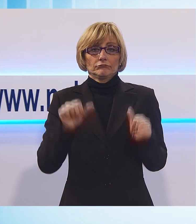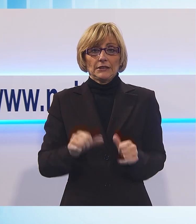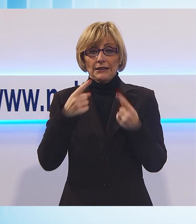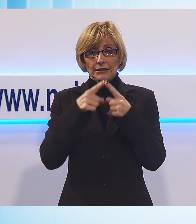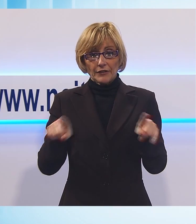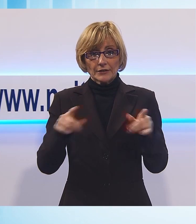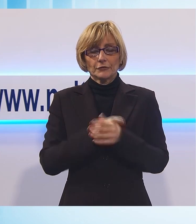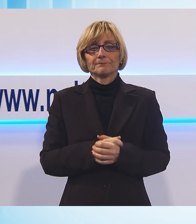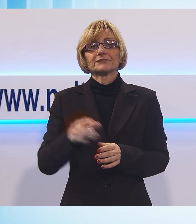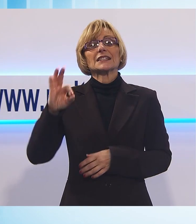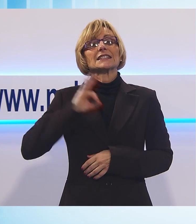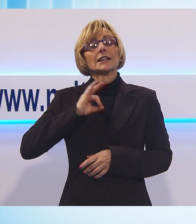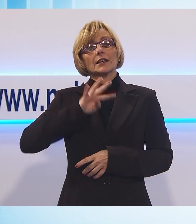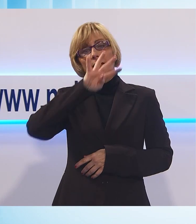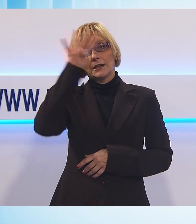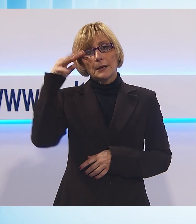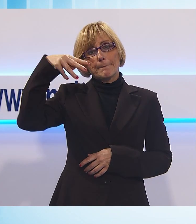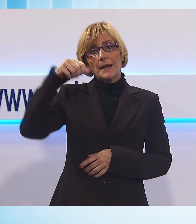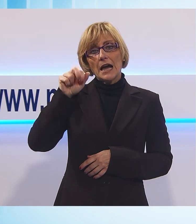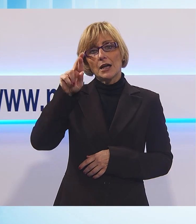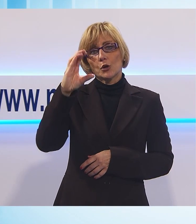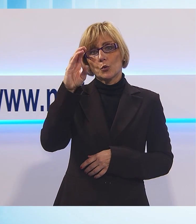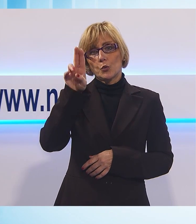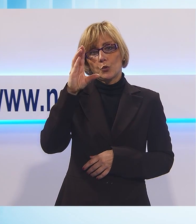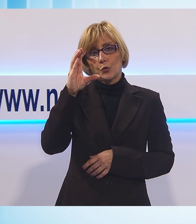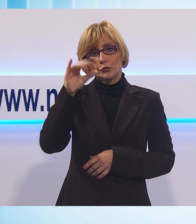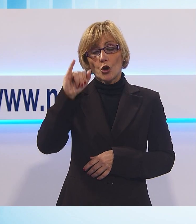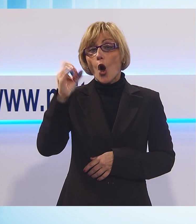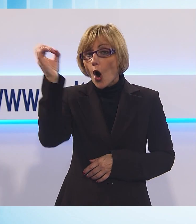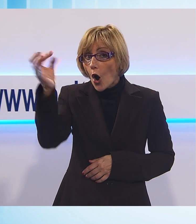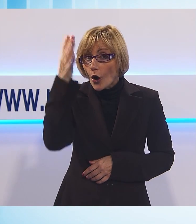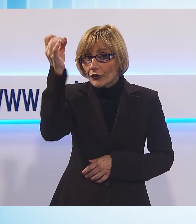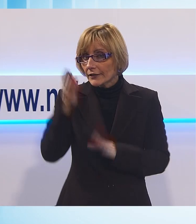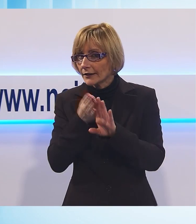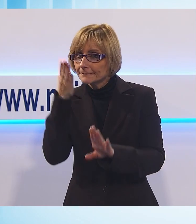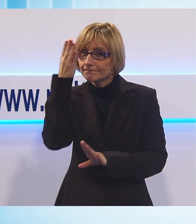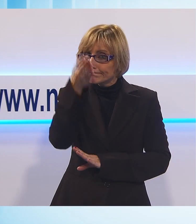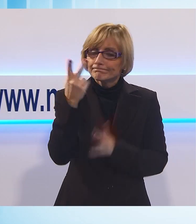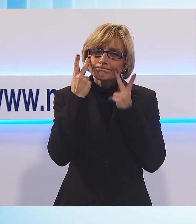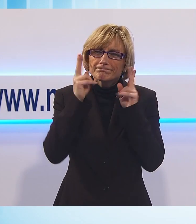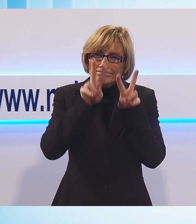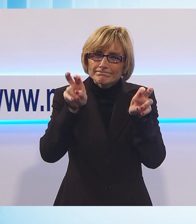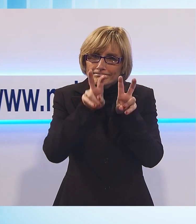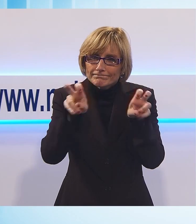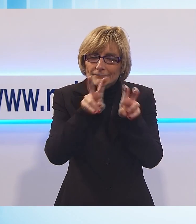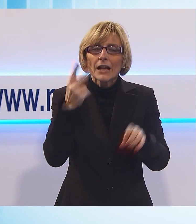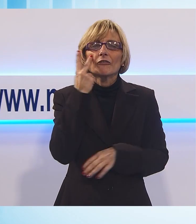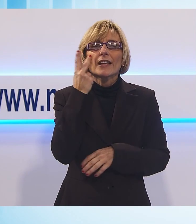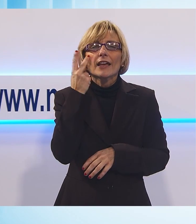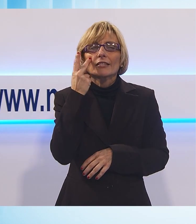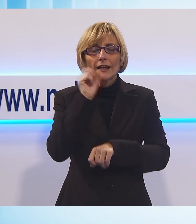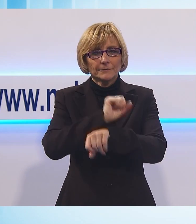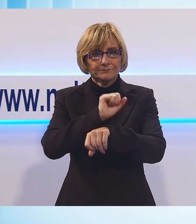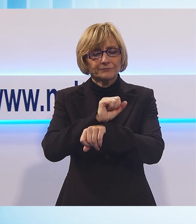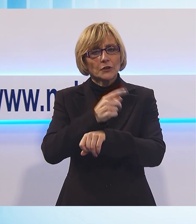pensato un senatore della Repubblica, Andrea Marcucci, che ogni tanto va in San Giorgio per vedere cosa succede là dentro e che scriverà